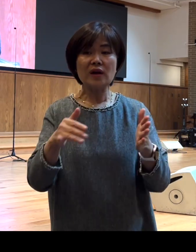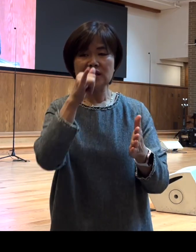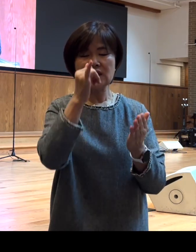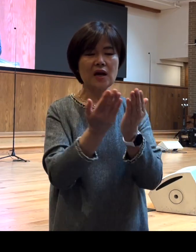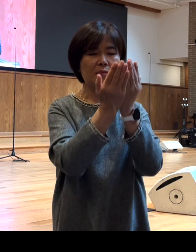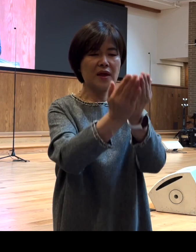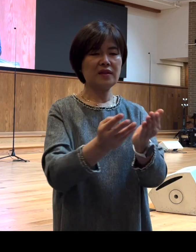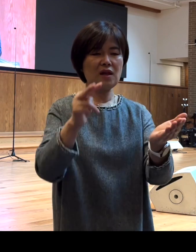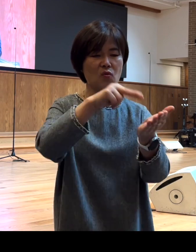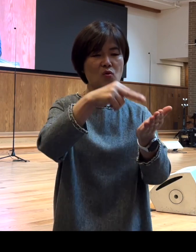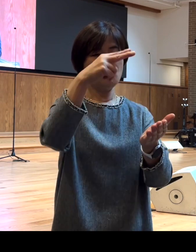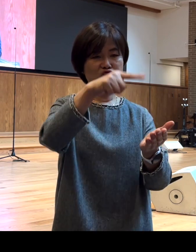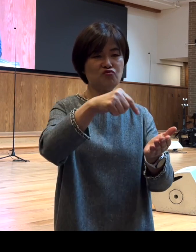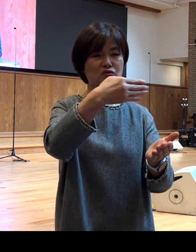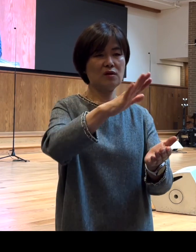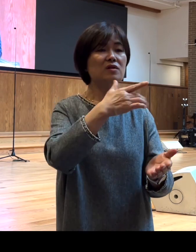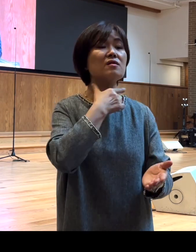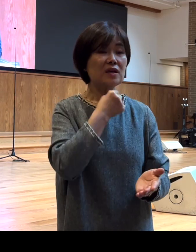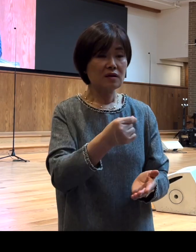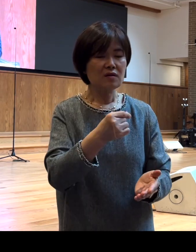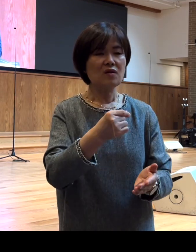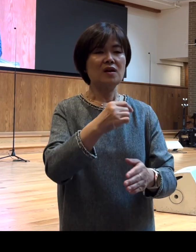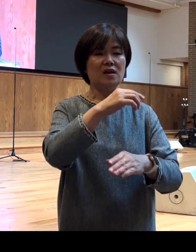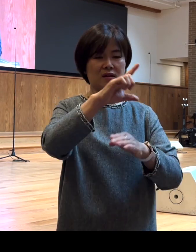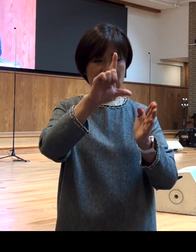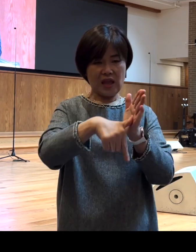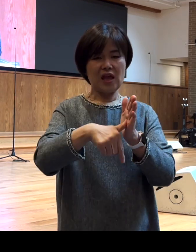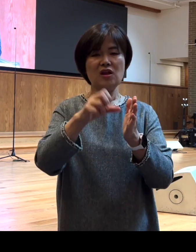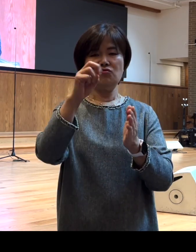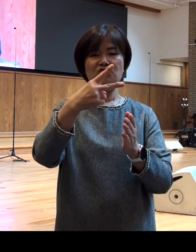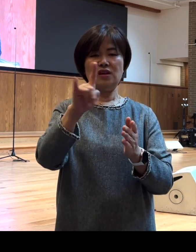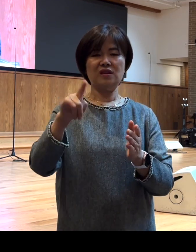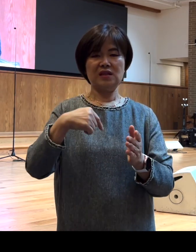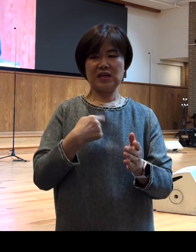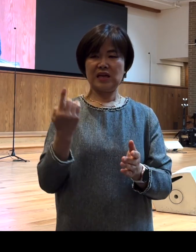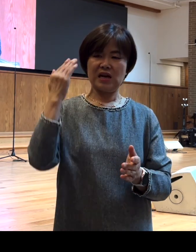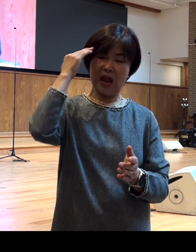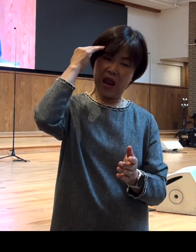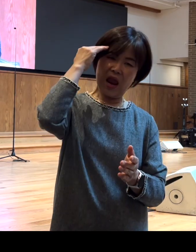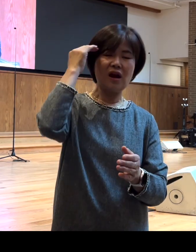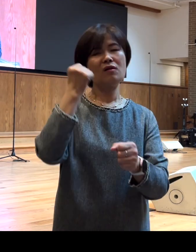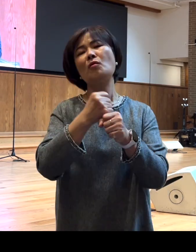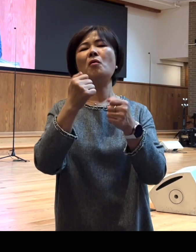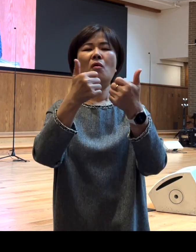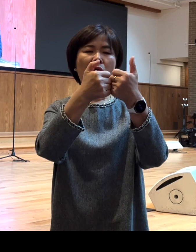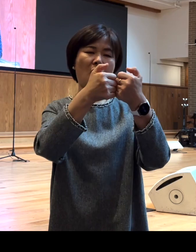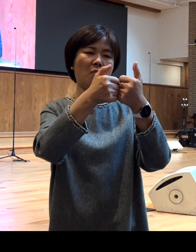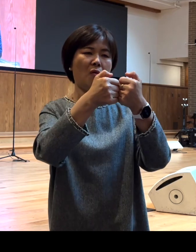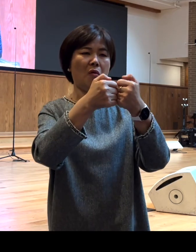수리아로 가고자 할 그때 유대인들이 자기를 해하려고 공모함으로 그 다음에